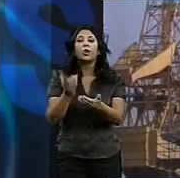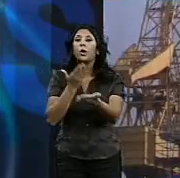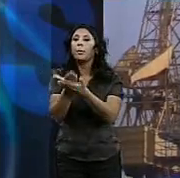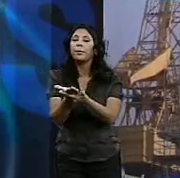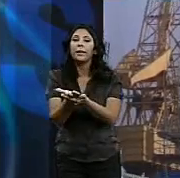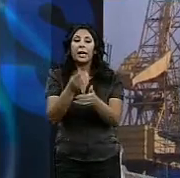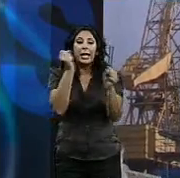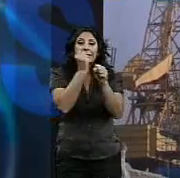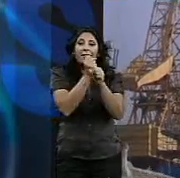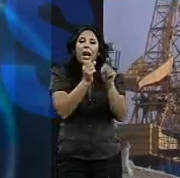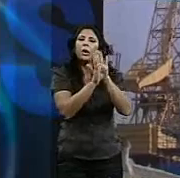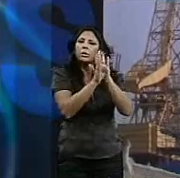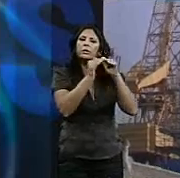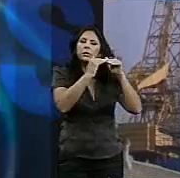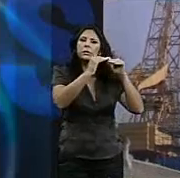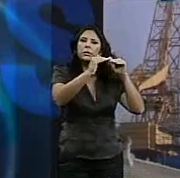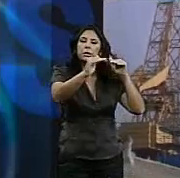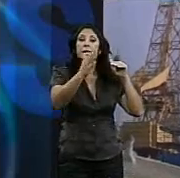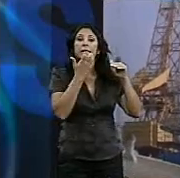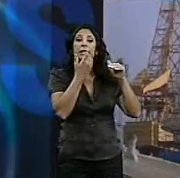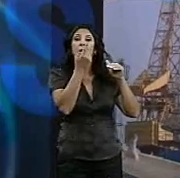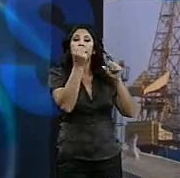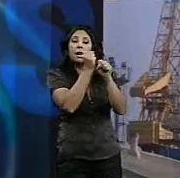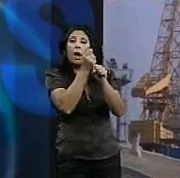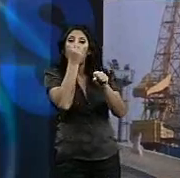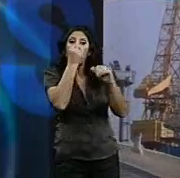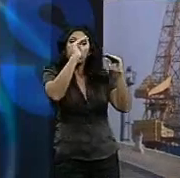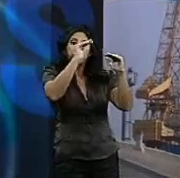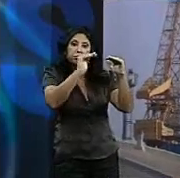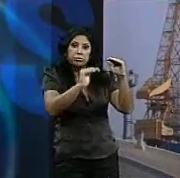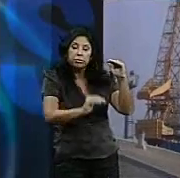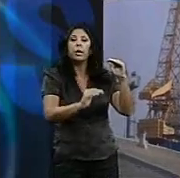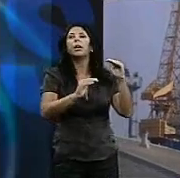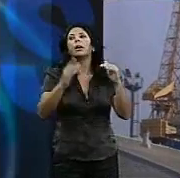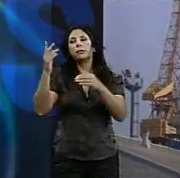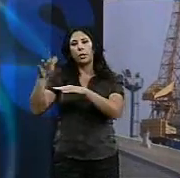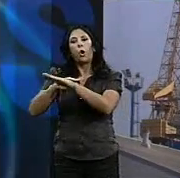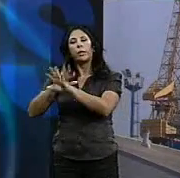de trabajo se mantenga y que cuando esta escasee el gobierno esté preparado para poder ofrecer una inyección de la misma.